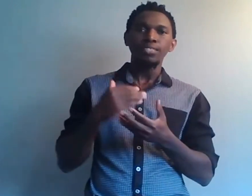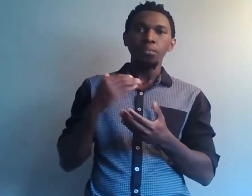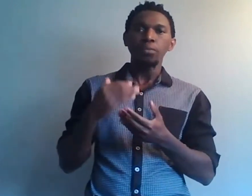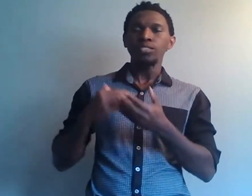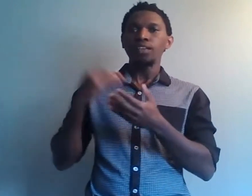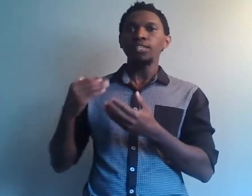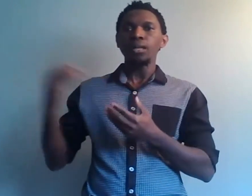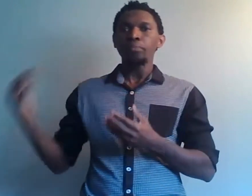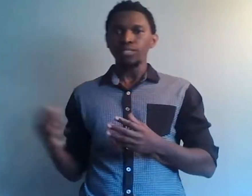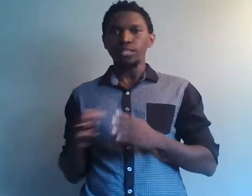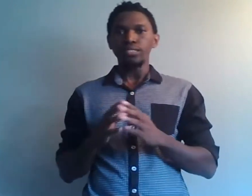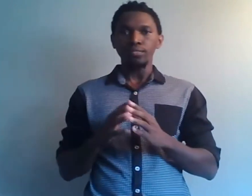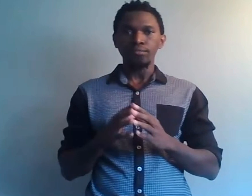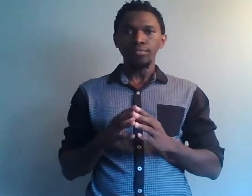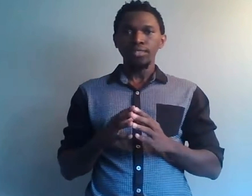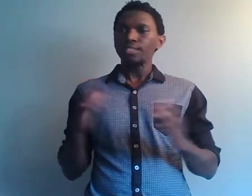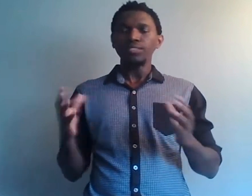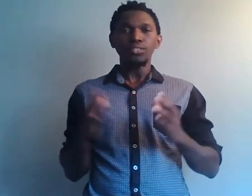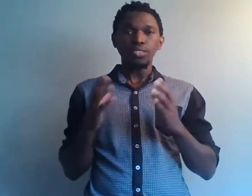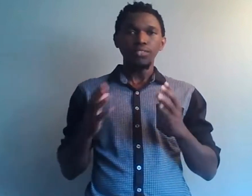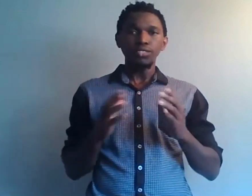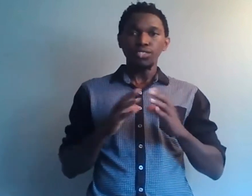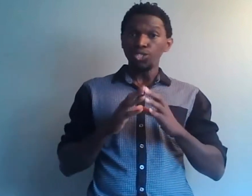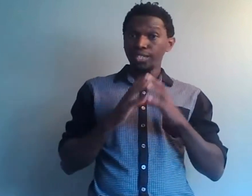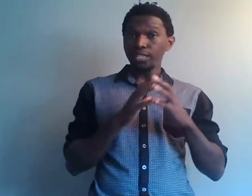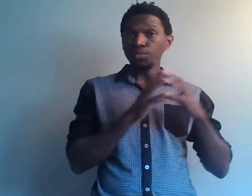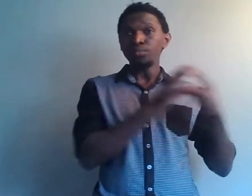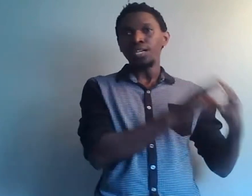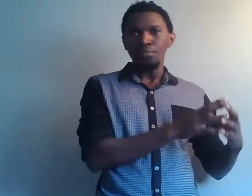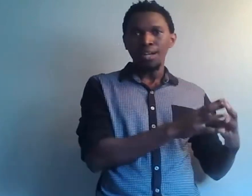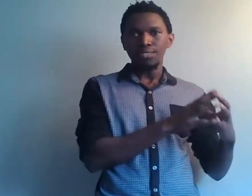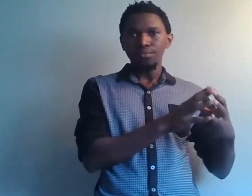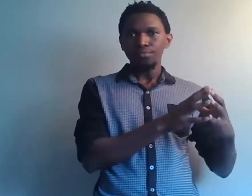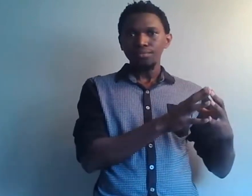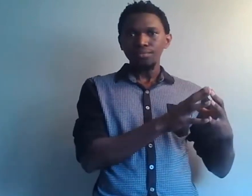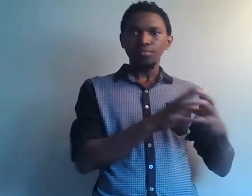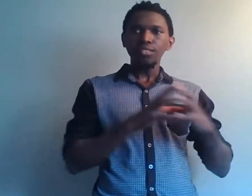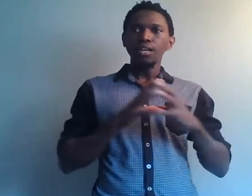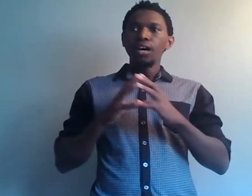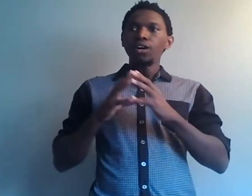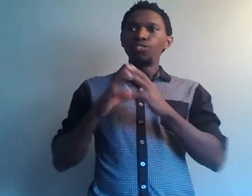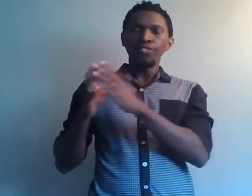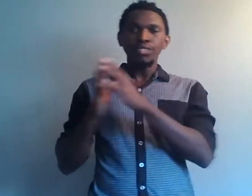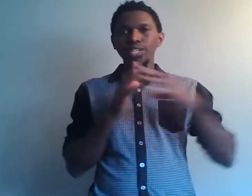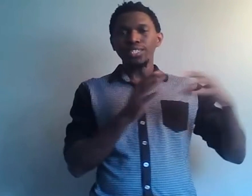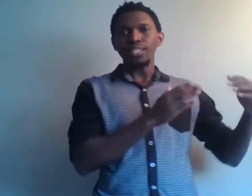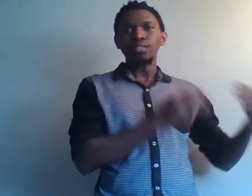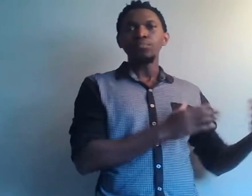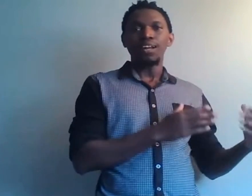simplement ta véritable personnalité. Ça veut dire quoi ? veut dire que si tu es quelqu'un de bien à la base, le fait que tu as été quelqu'un de bien à la